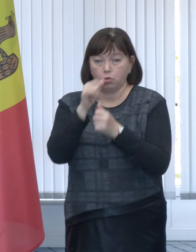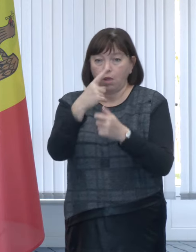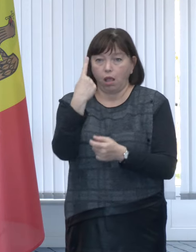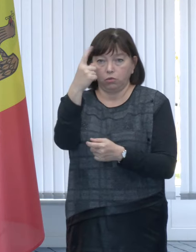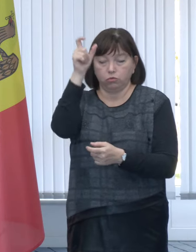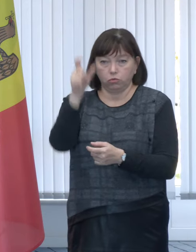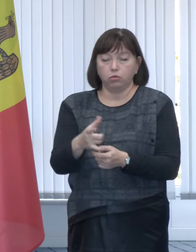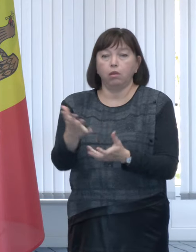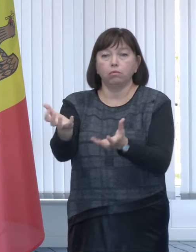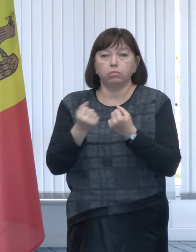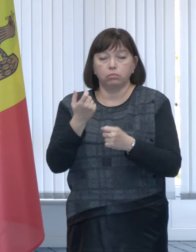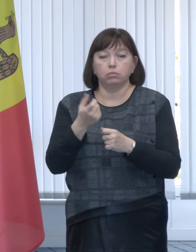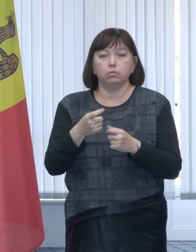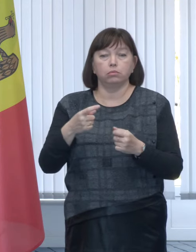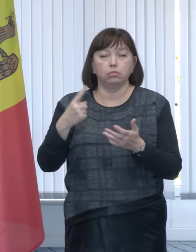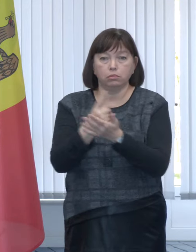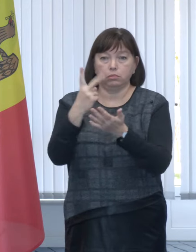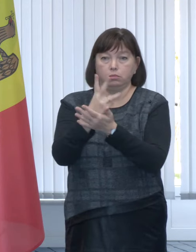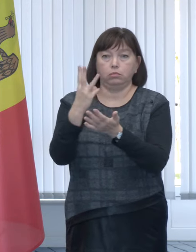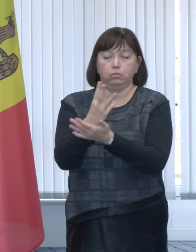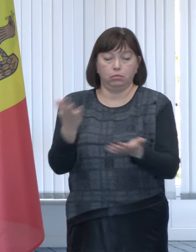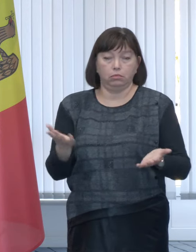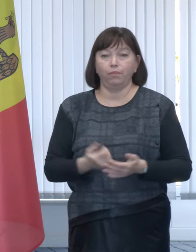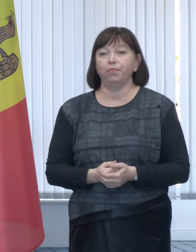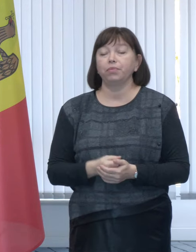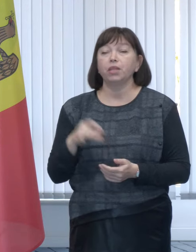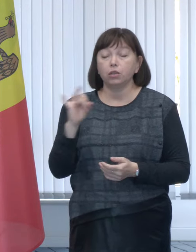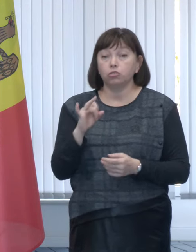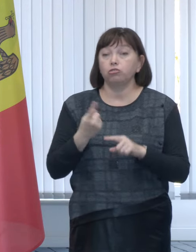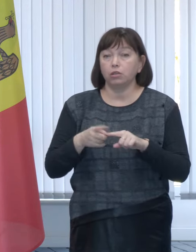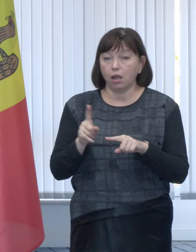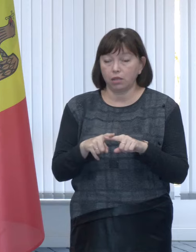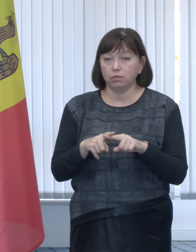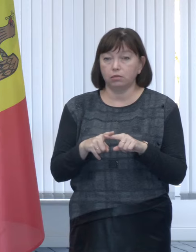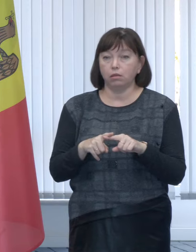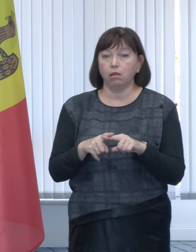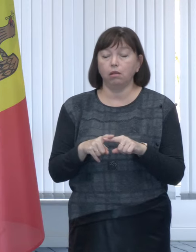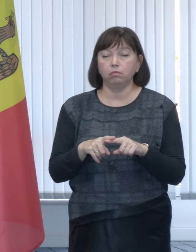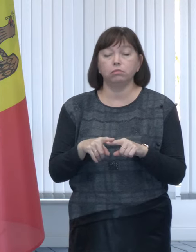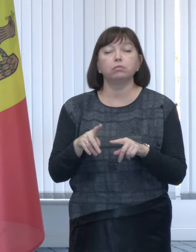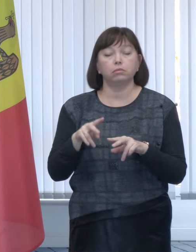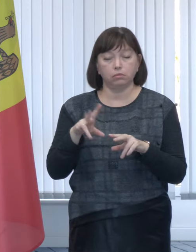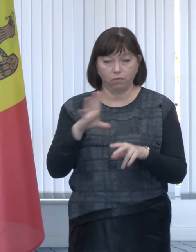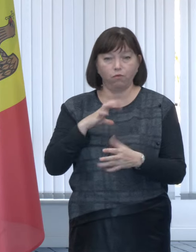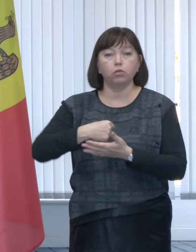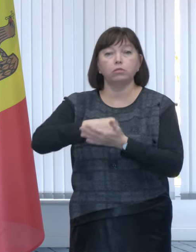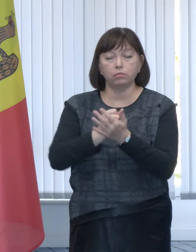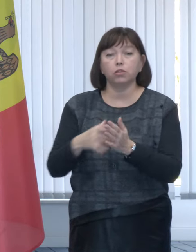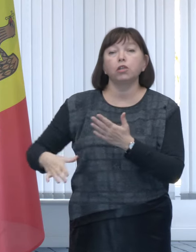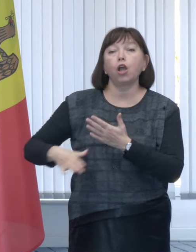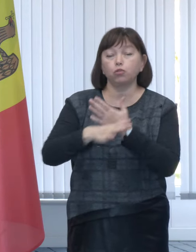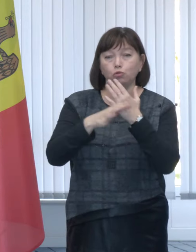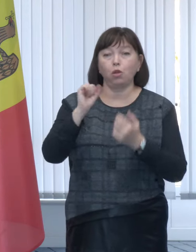aceeași persoană să figureze în mai mult de o singură cerere. Și lucrul ăsta este de asemenea validat cu ajutorul ASP.